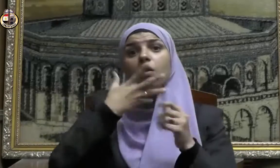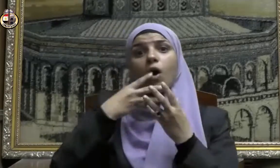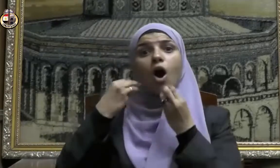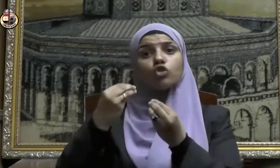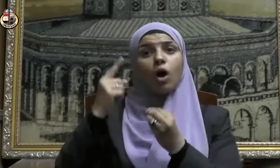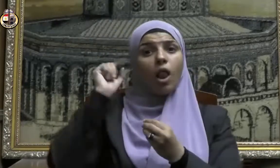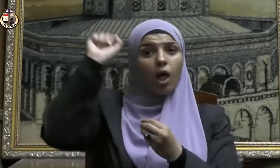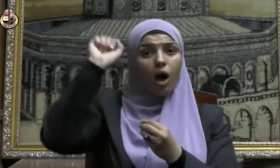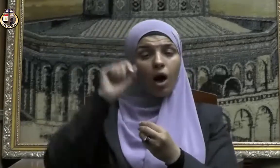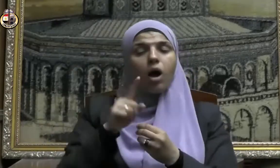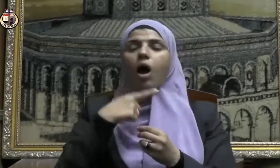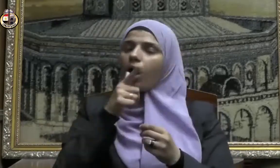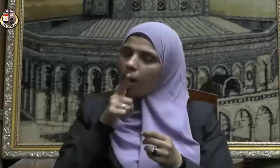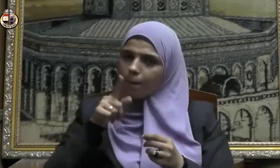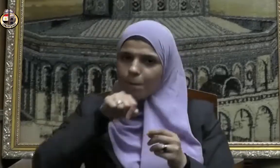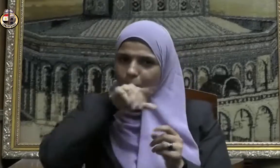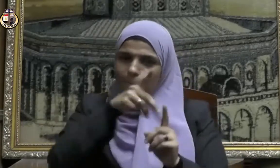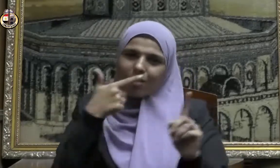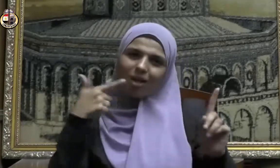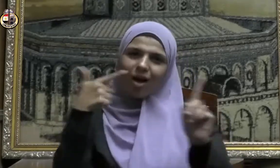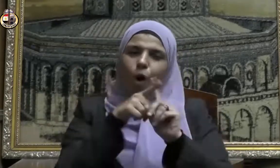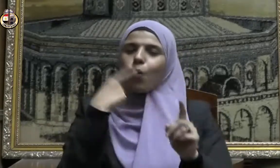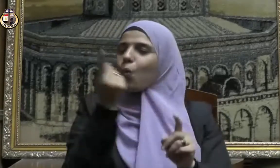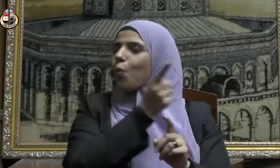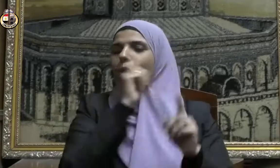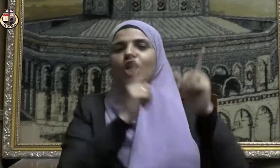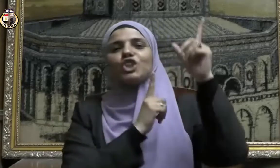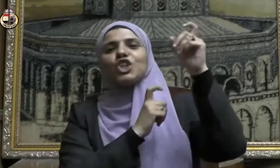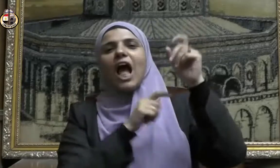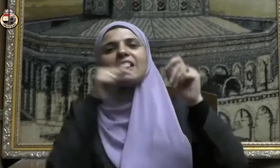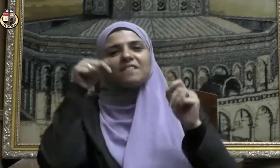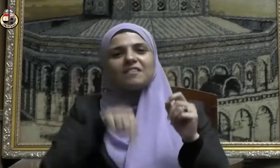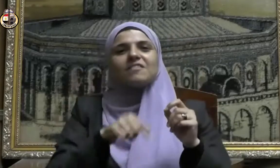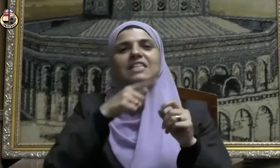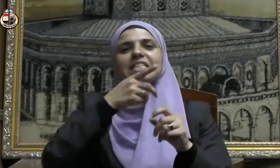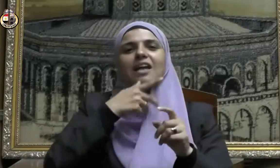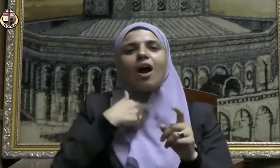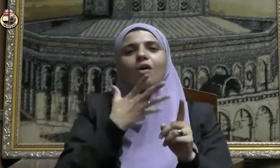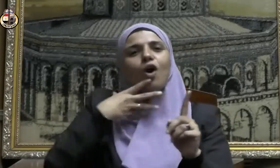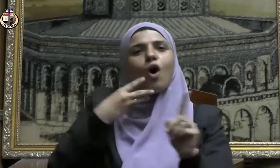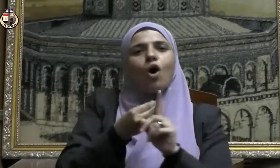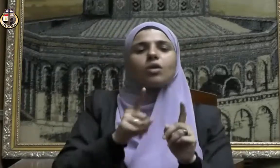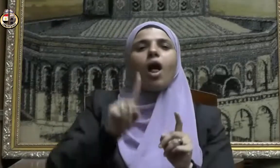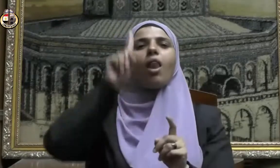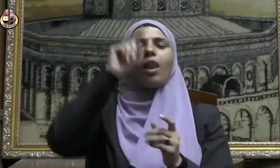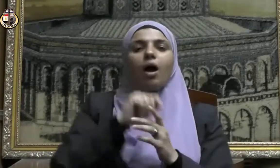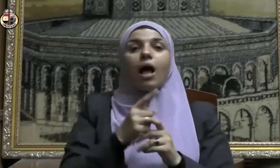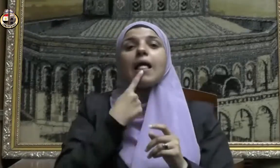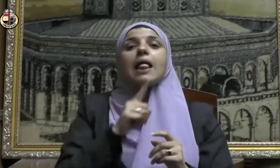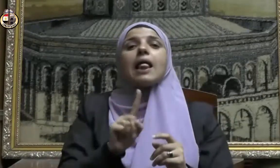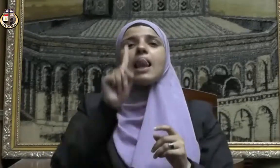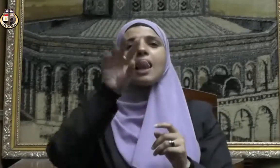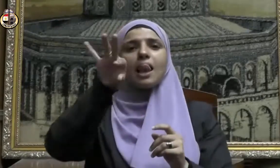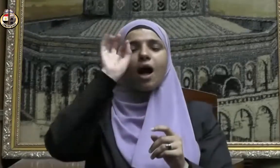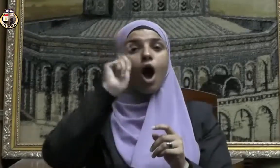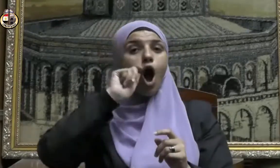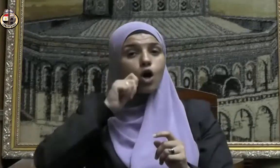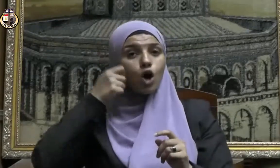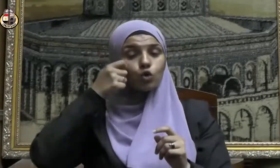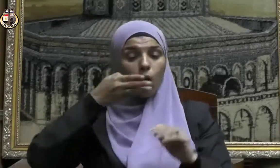قال ولا الجهاد في سبيل الله إلا رجل خرج